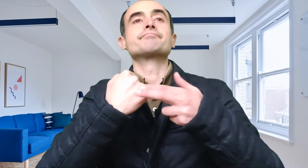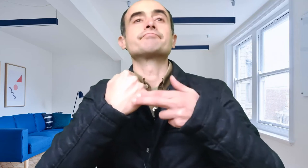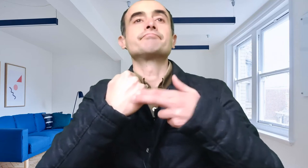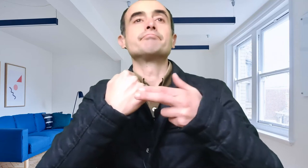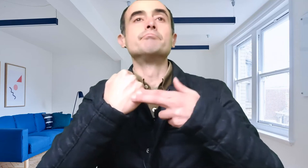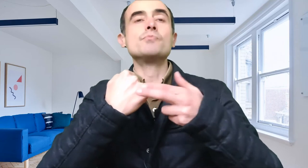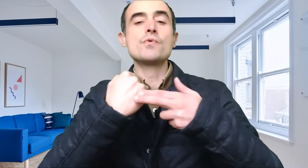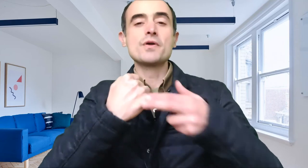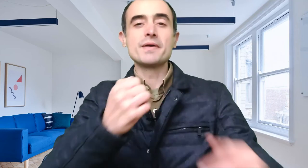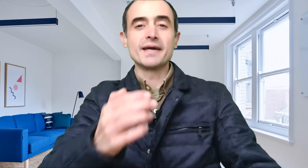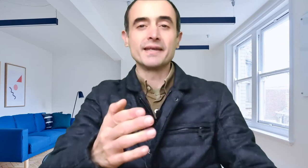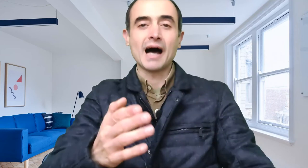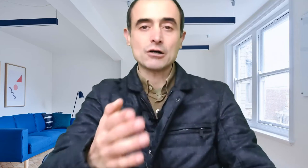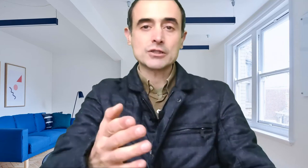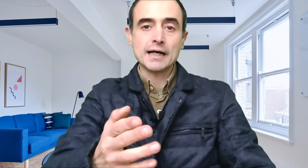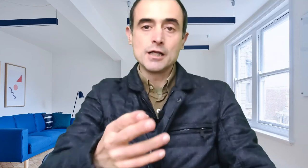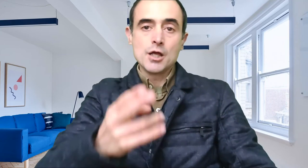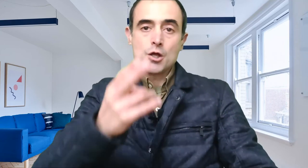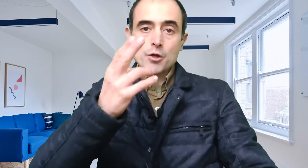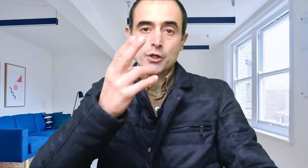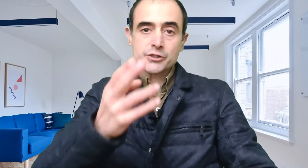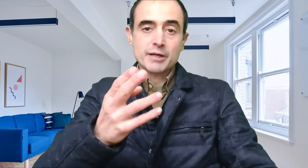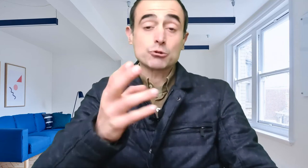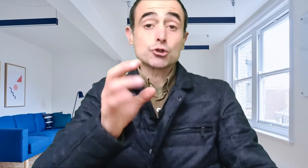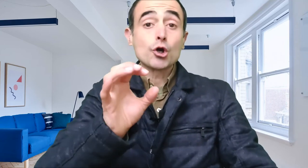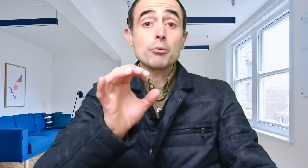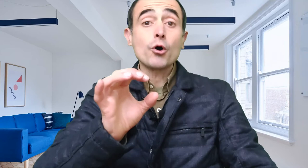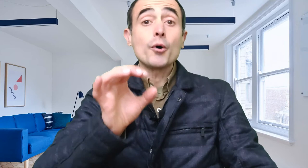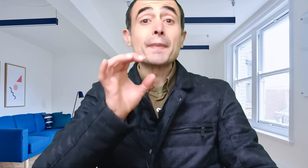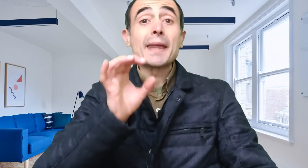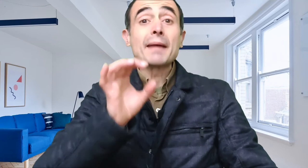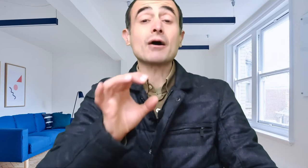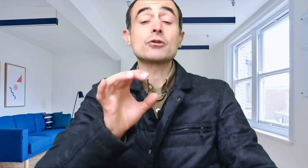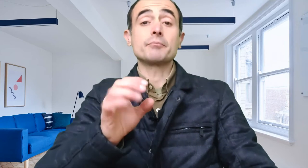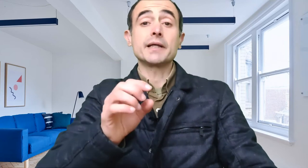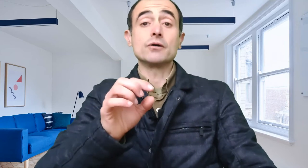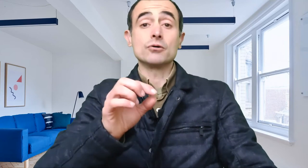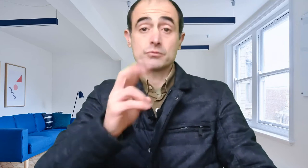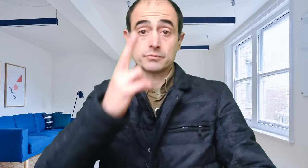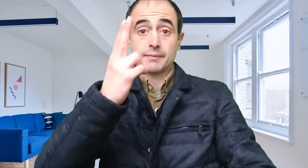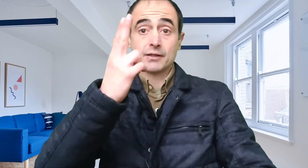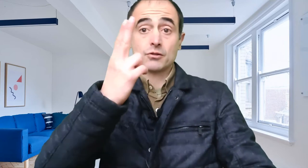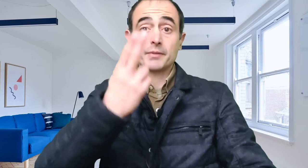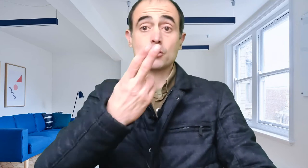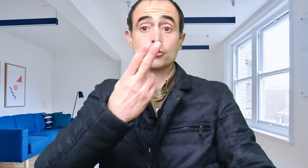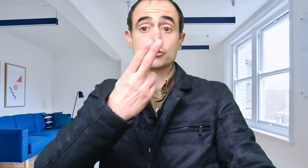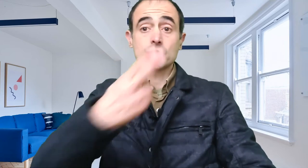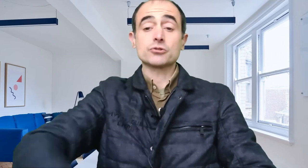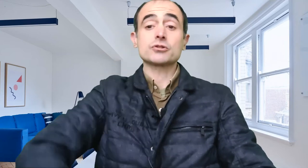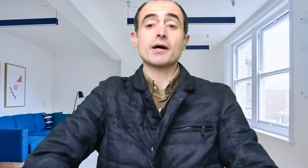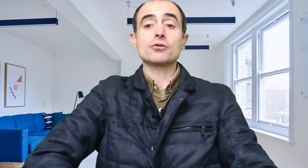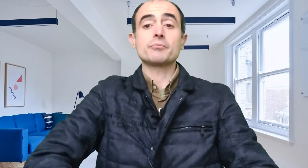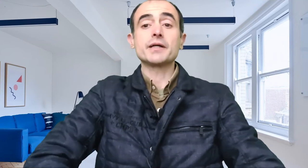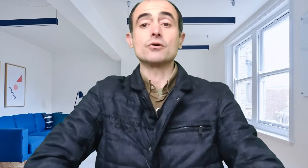muy bien ahora hinchamos globo debajo de ombligo debajo de ombligo dos dedos debajo de ombligo